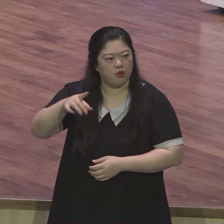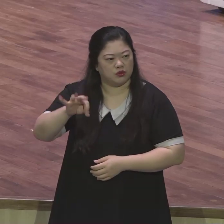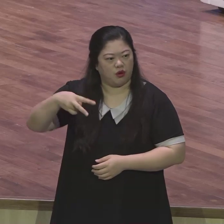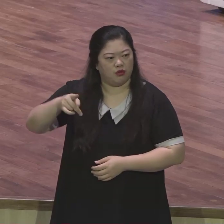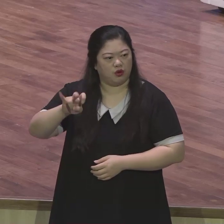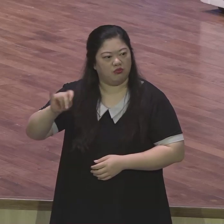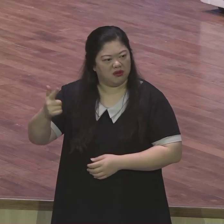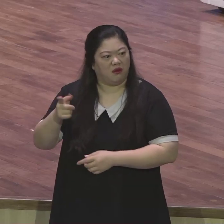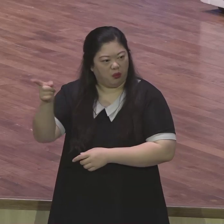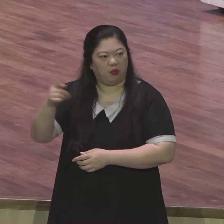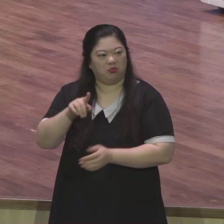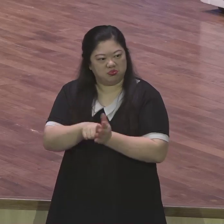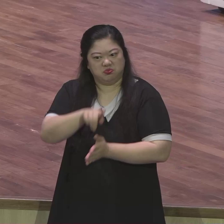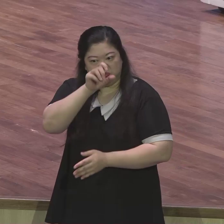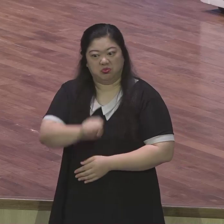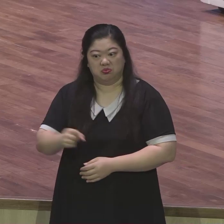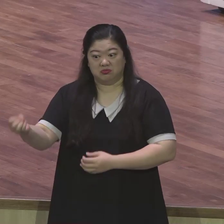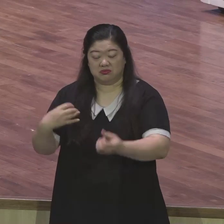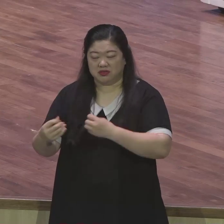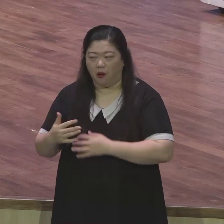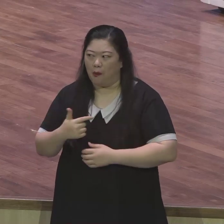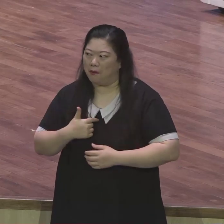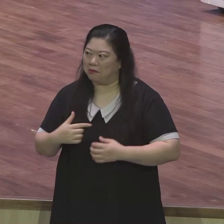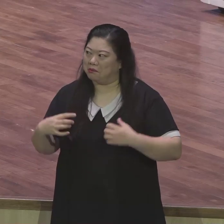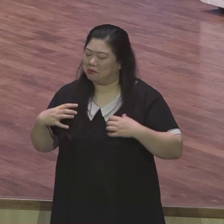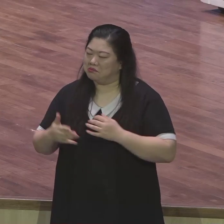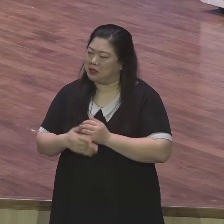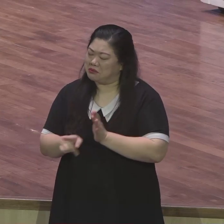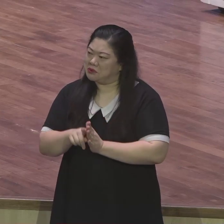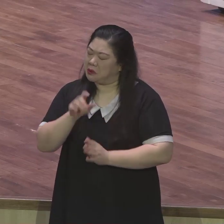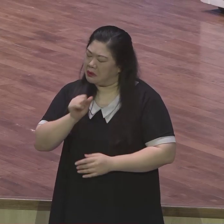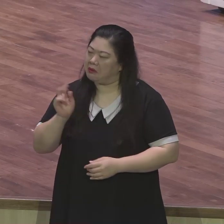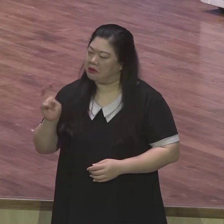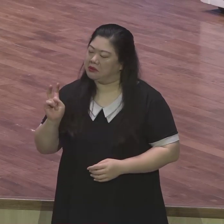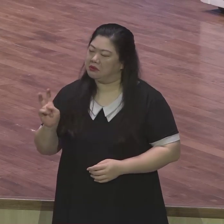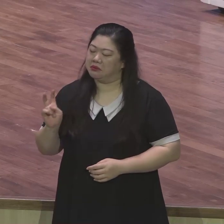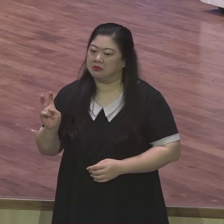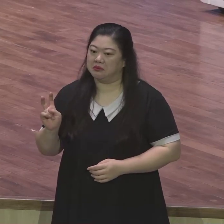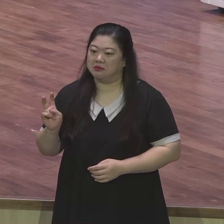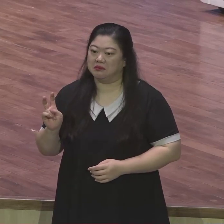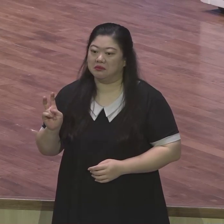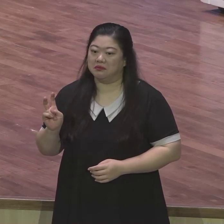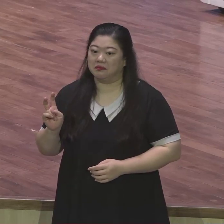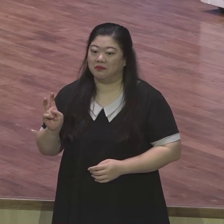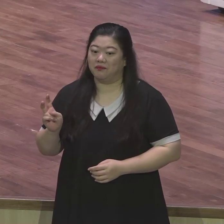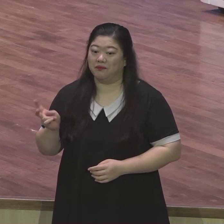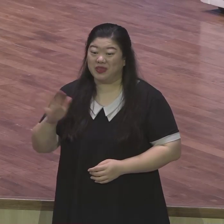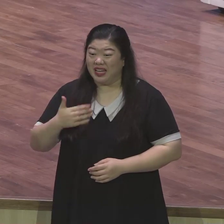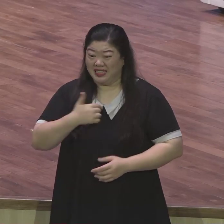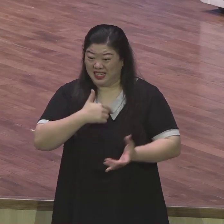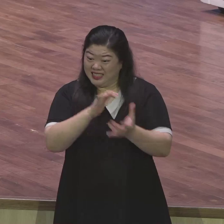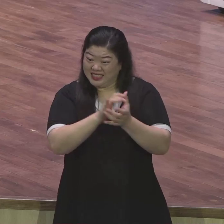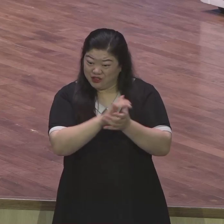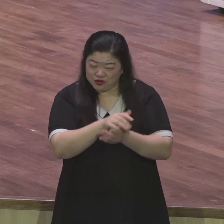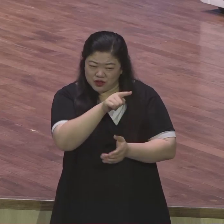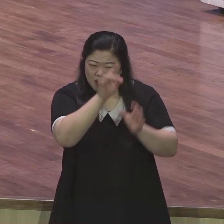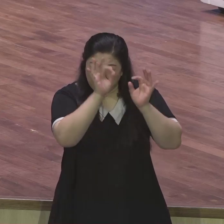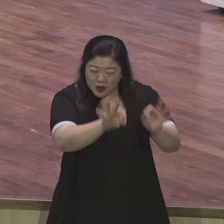하나님을 잘 믿고 있는 줄 알았어요 특별히 고등학생 때 많은 운동하는 고등학생들이 그러면 안 되지만 술 담배도 많이 하고 이상한 업소들도